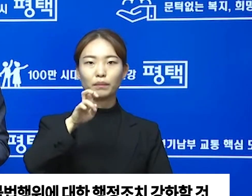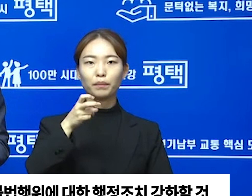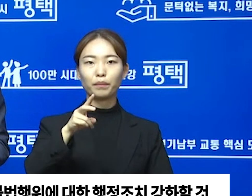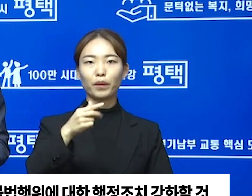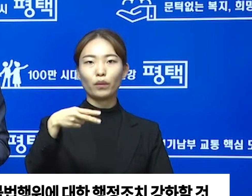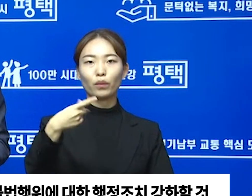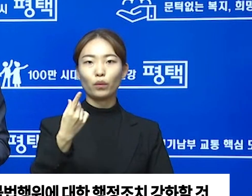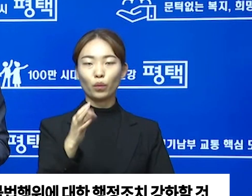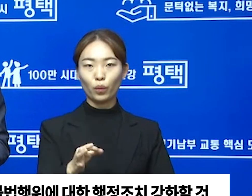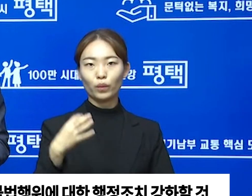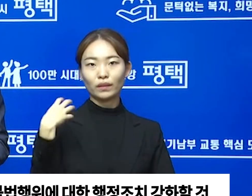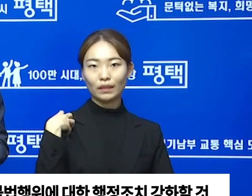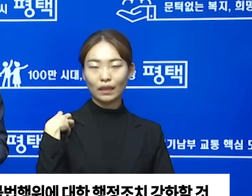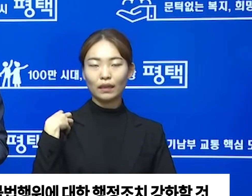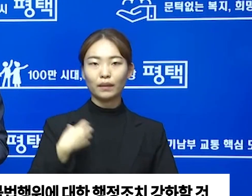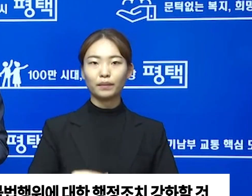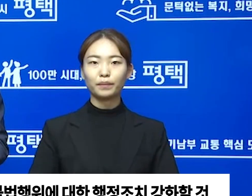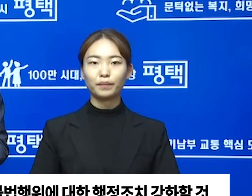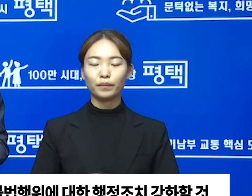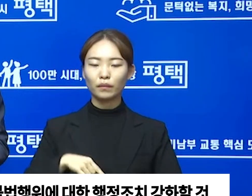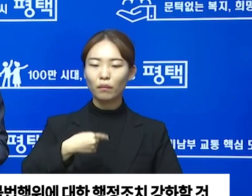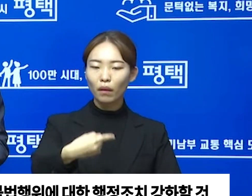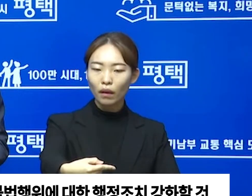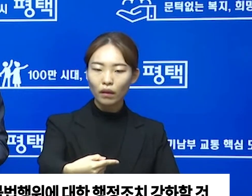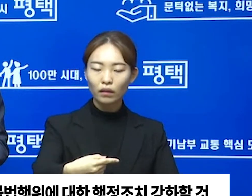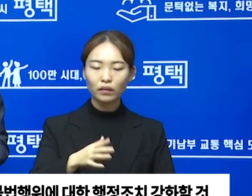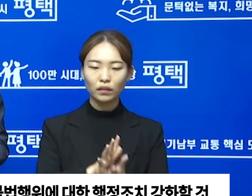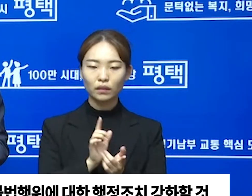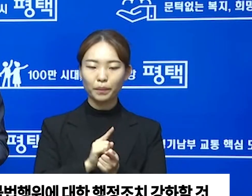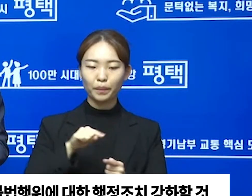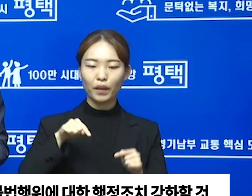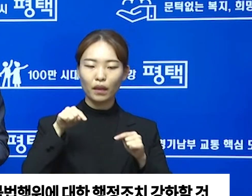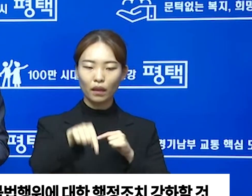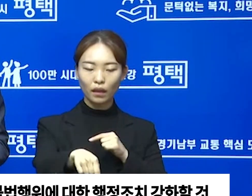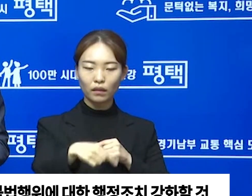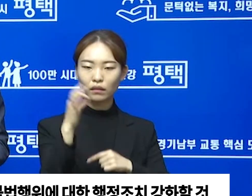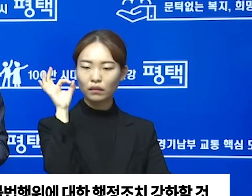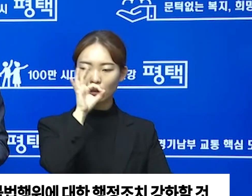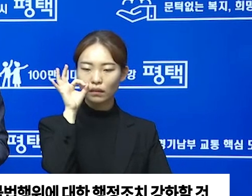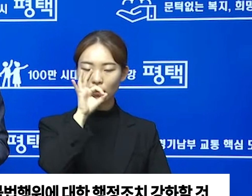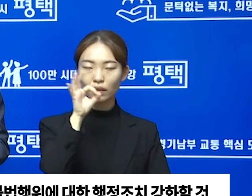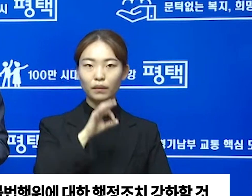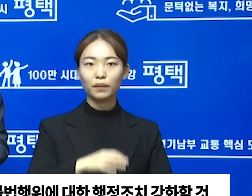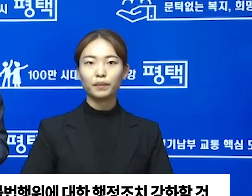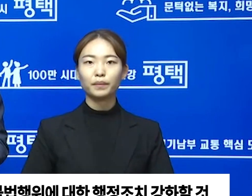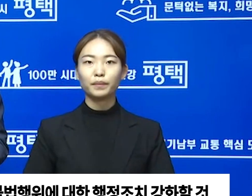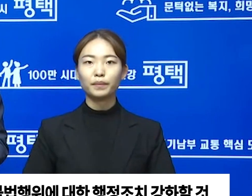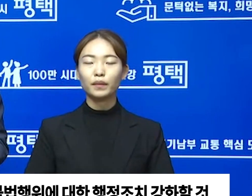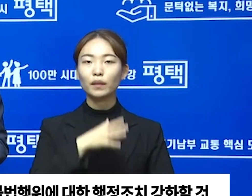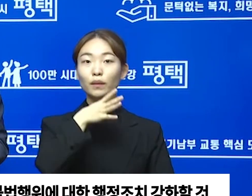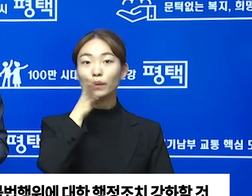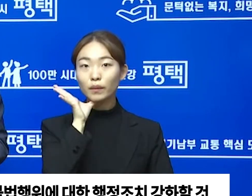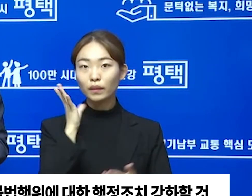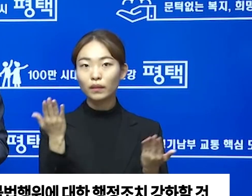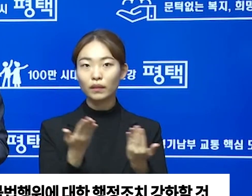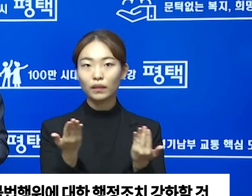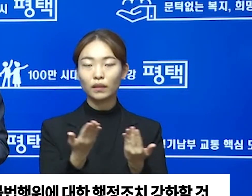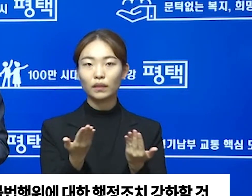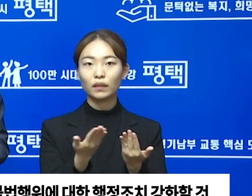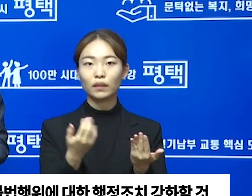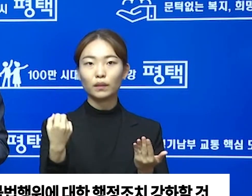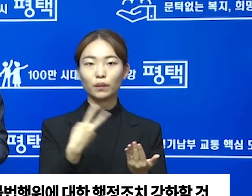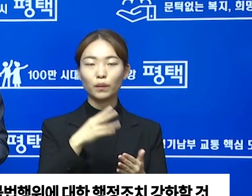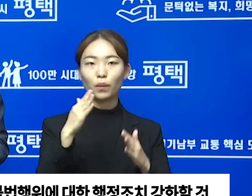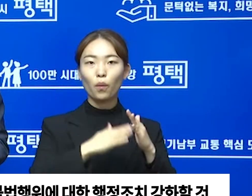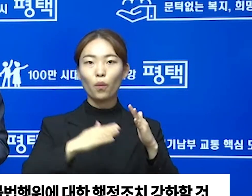개선하기 위해 낚시 금지 지역에서의 낚시, 야영, 취사 등 불법 행위에 대한 행정 조치를 강화하겠다는